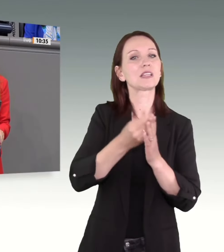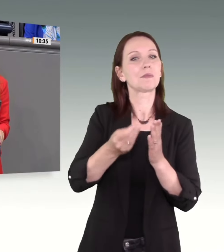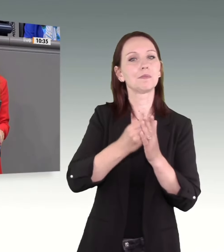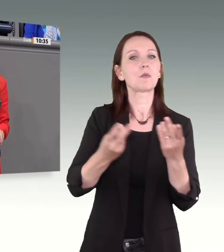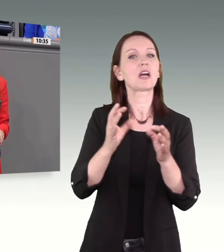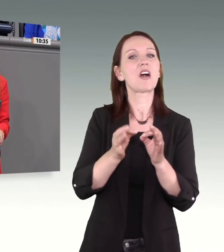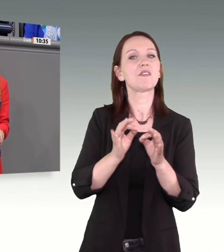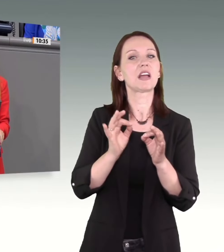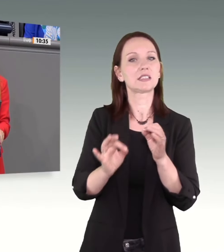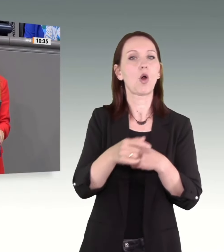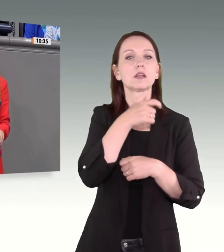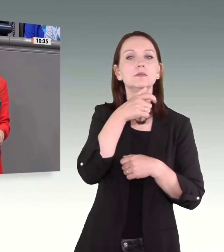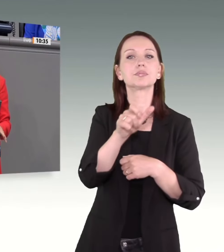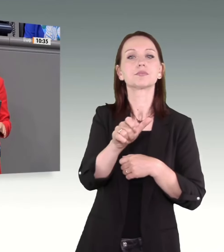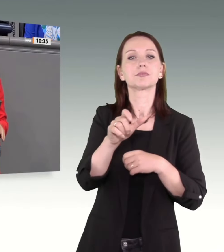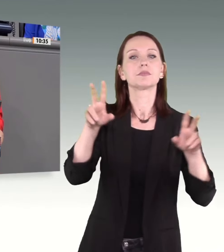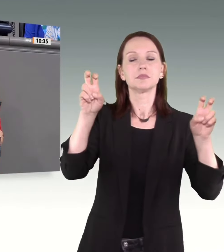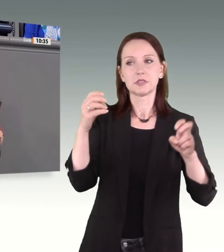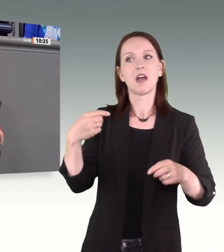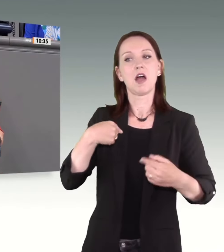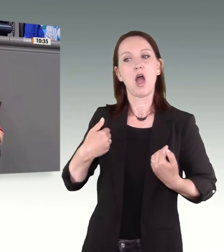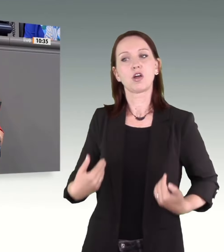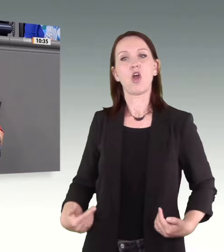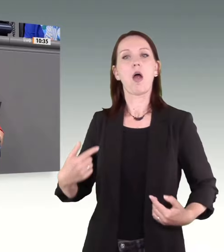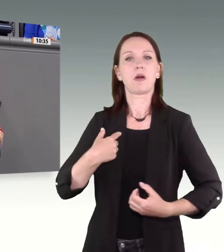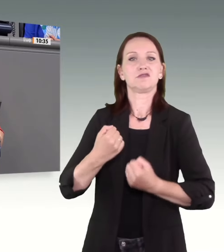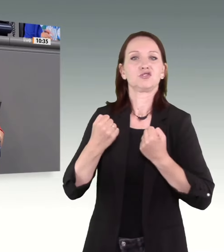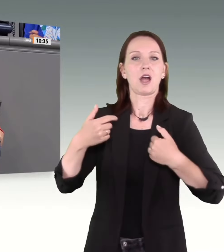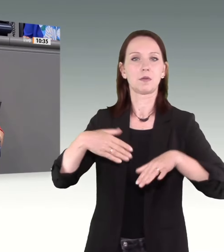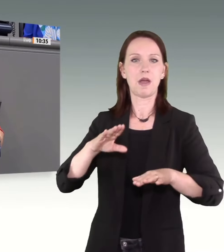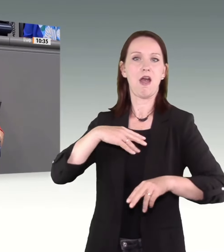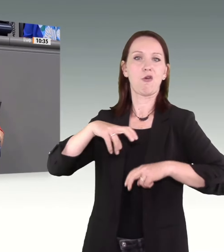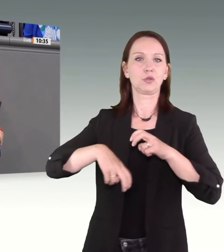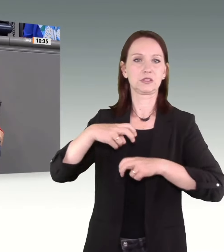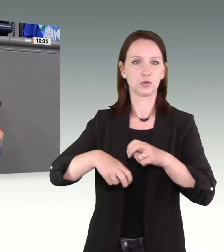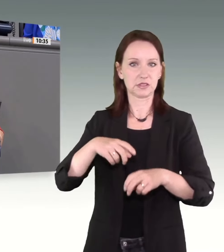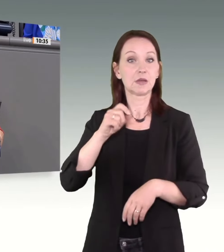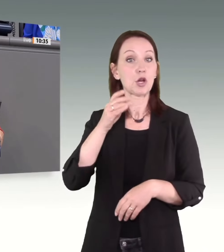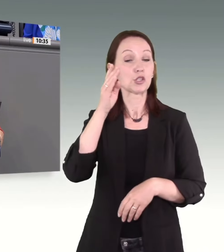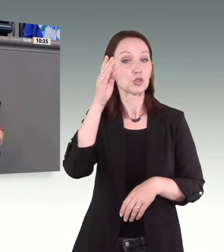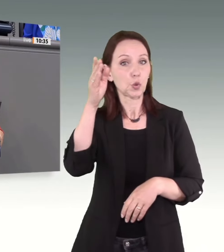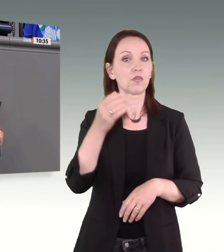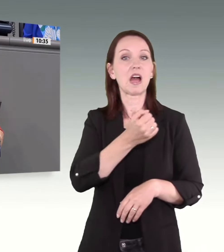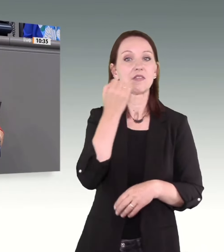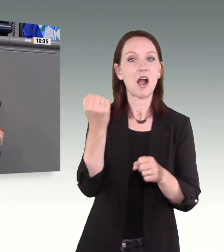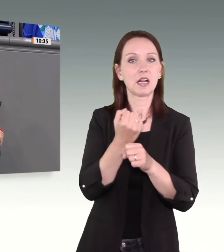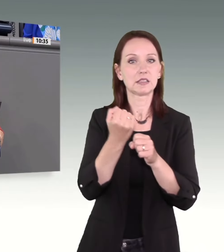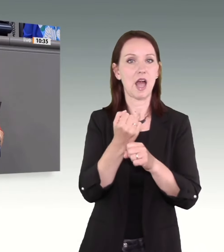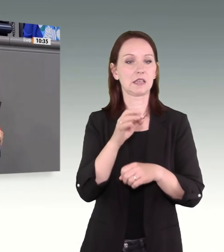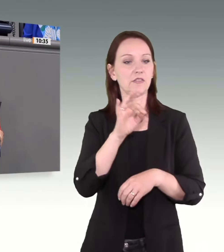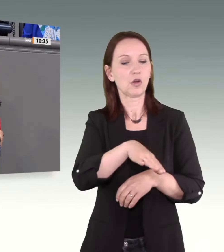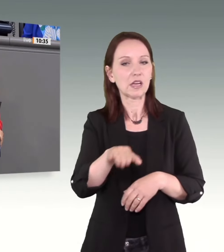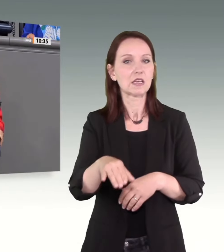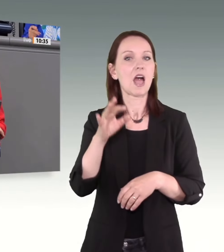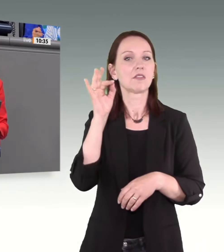körperlichen Überlegenheit eingefügt. Damit können künftig Gewalttaten insbesondere zum Nachteil von Kindern, Frauen, Senioren und Menschen